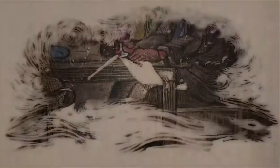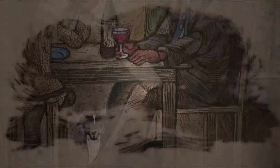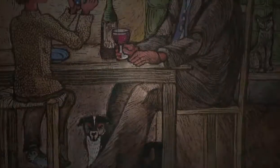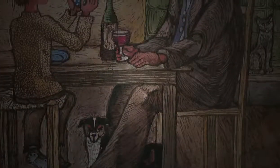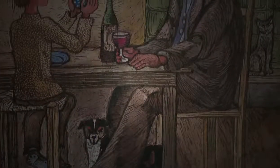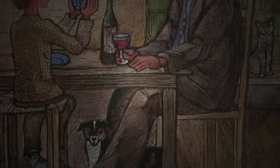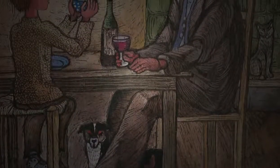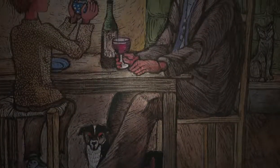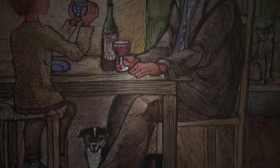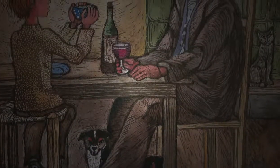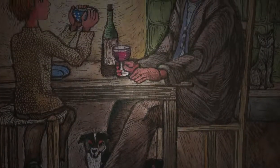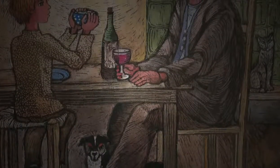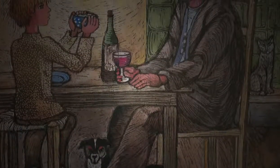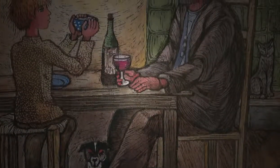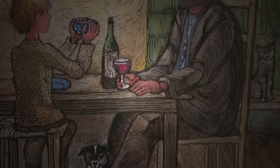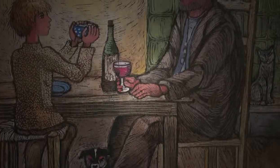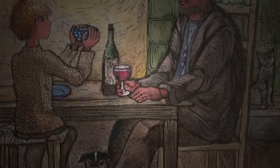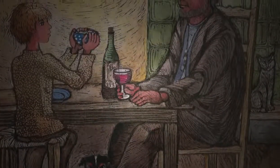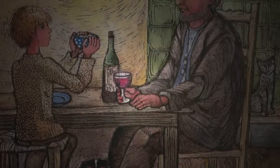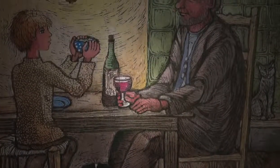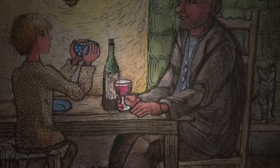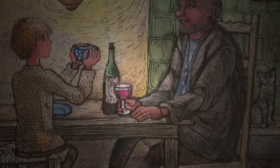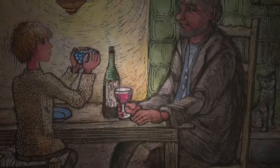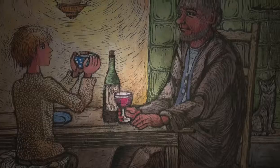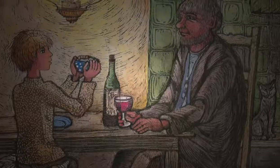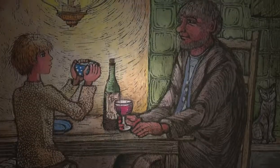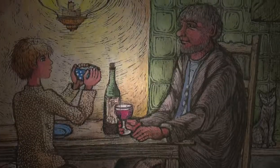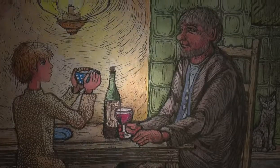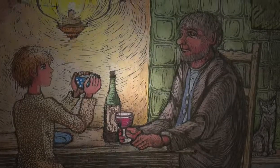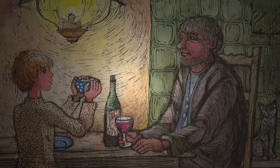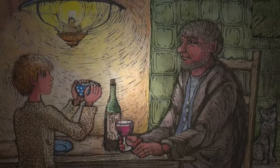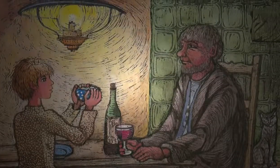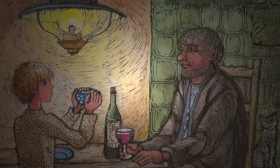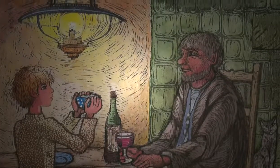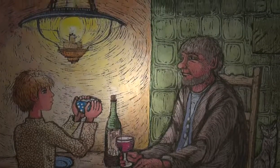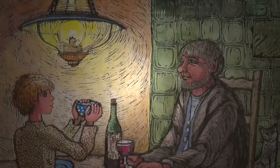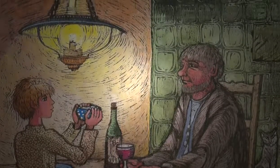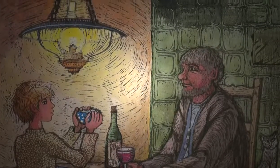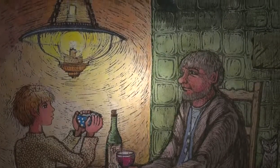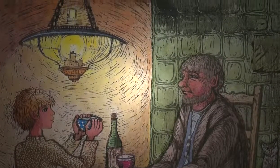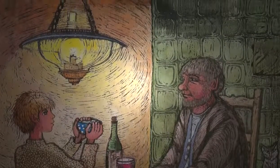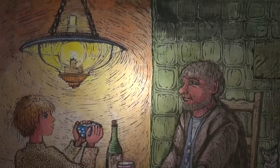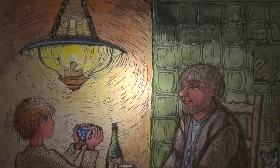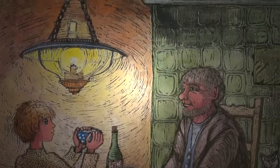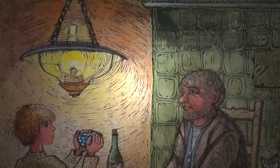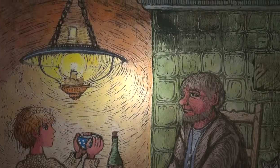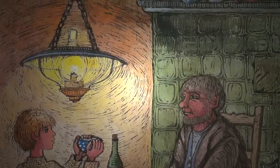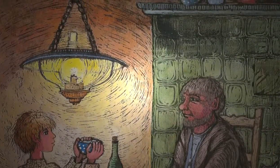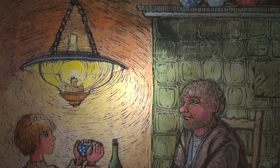Ich hab Holz genug.